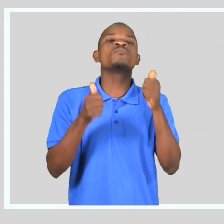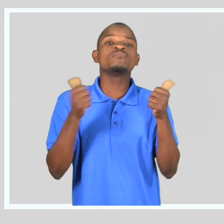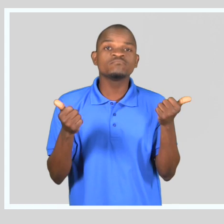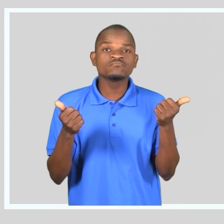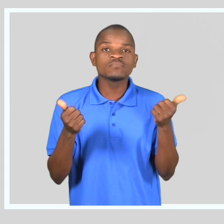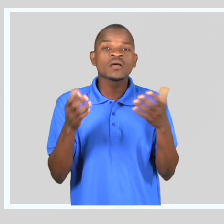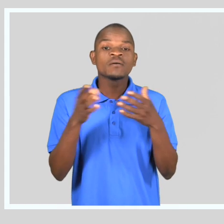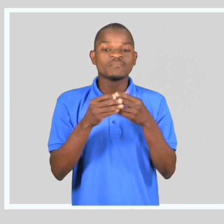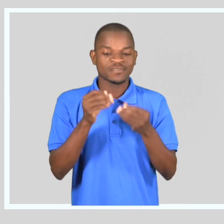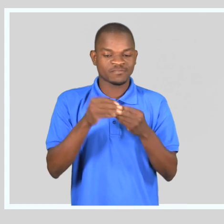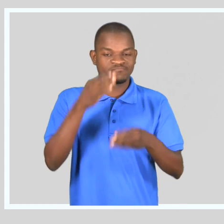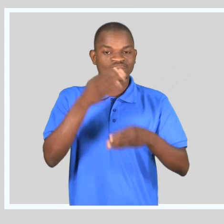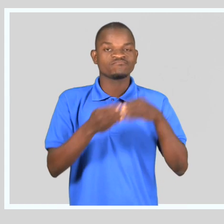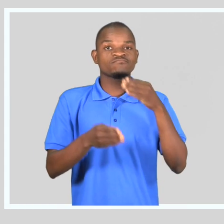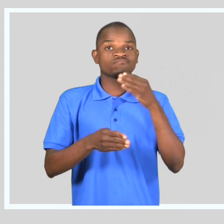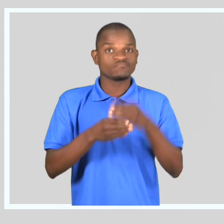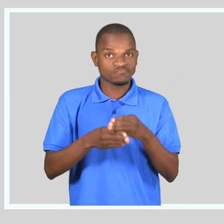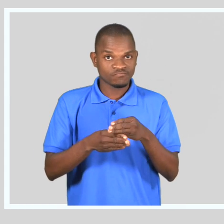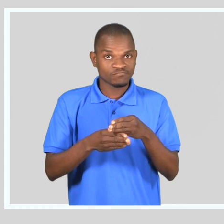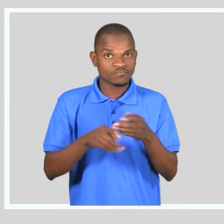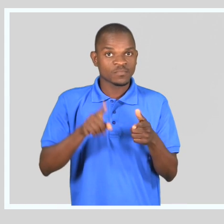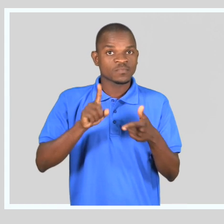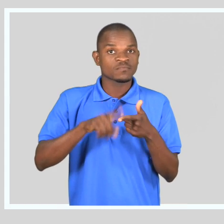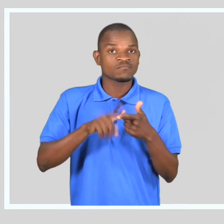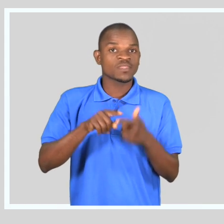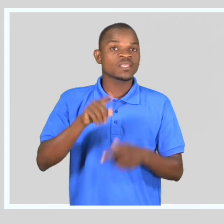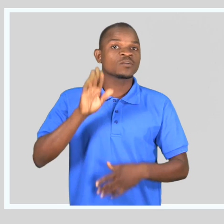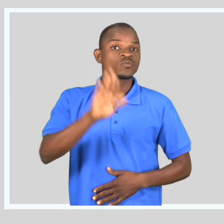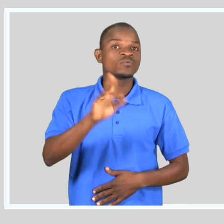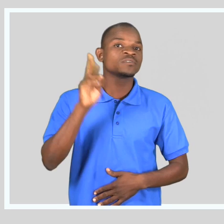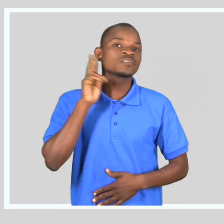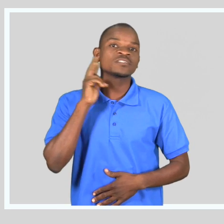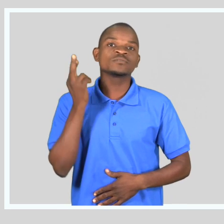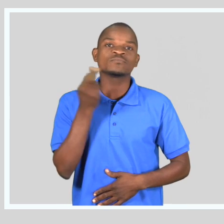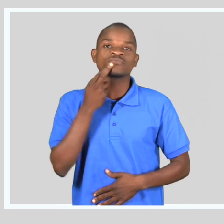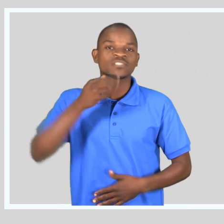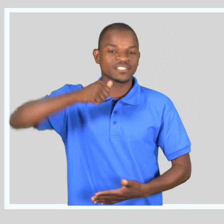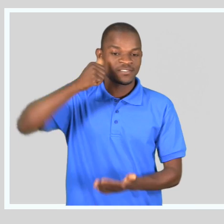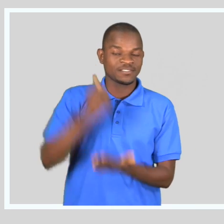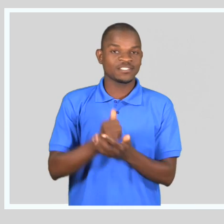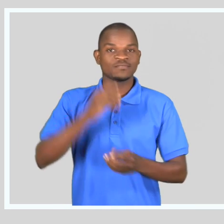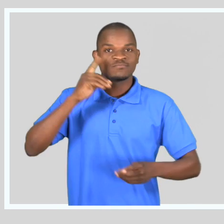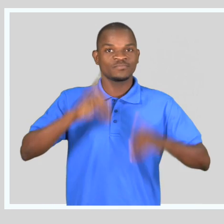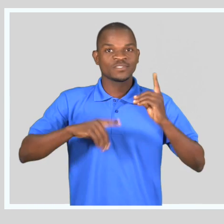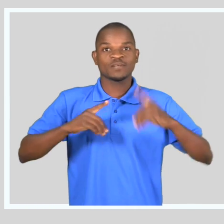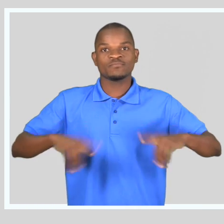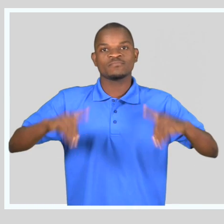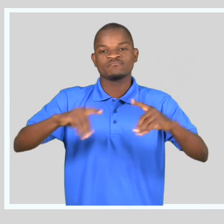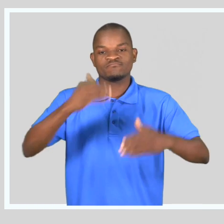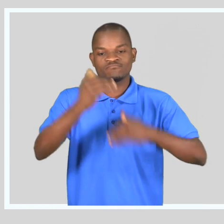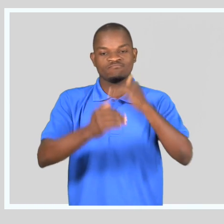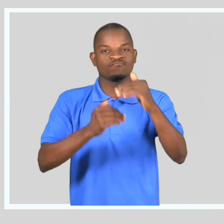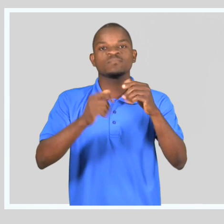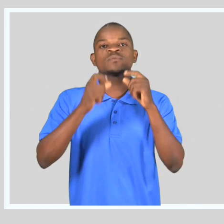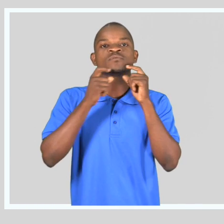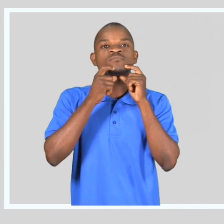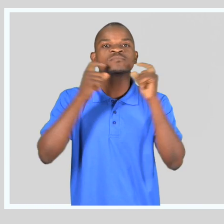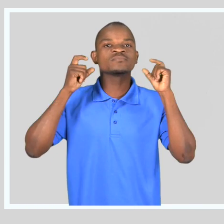construção. A definição de políticas públicas para o desenvolvimento do país está nas suas respostas.